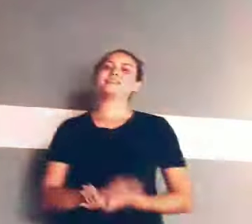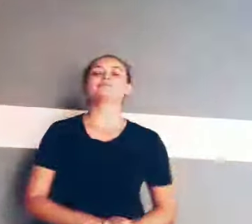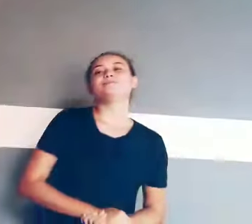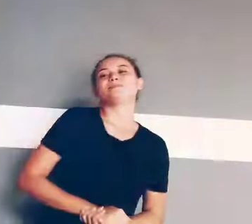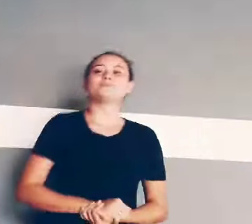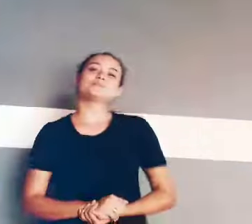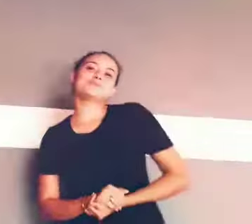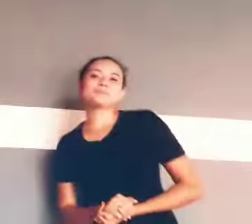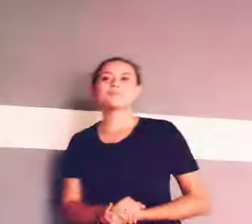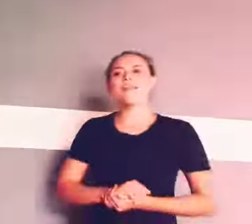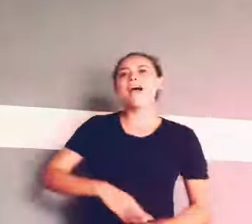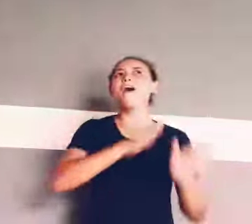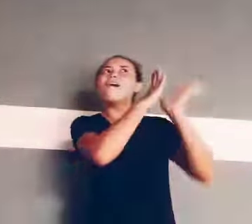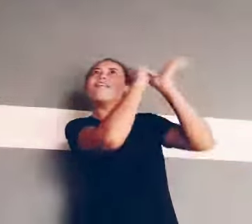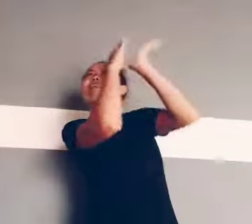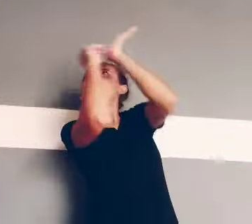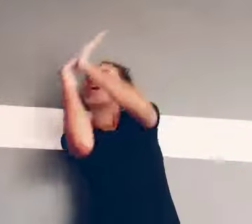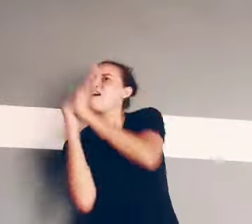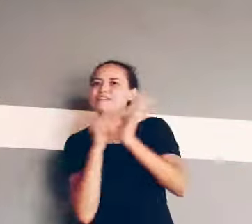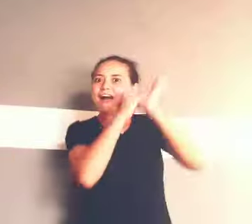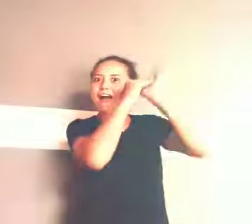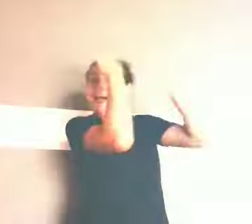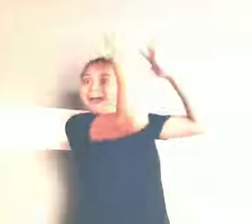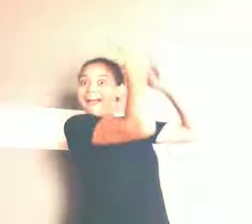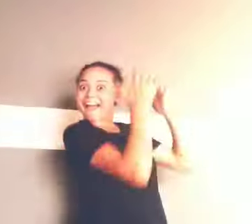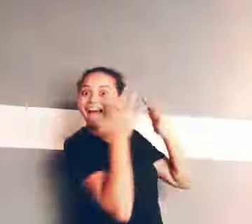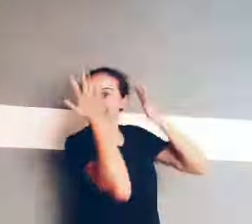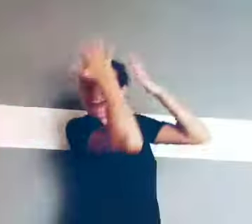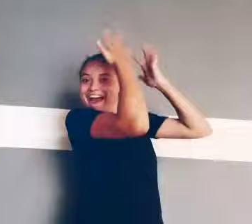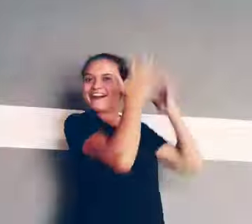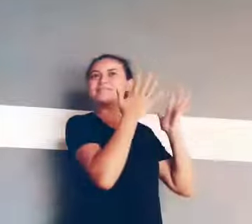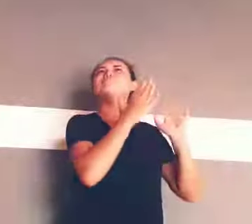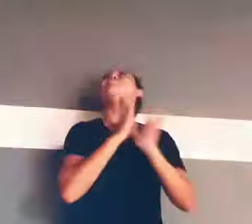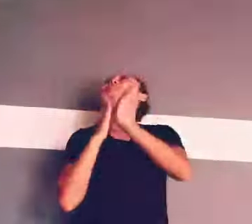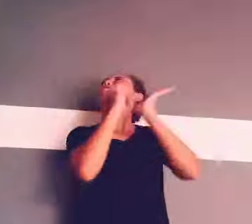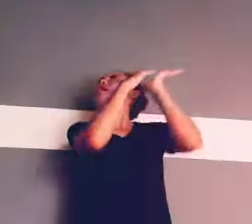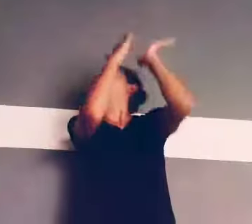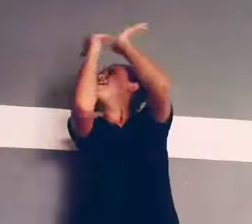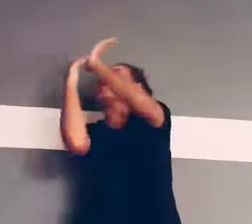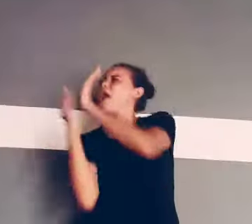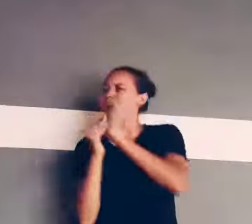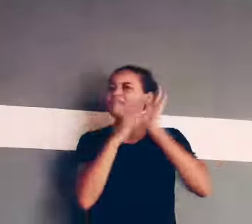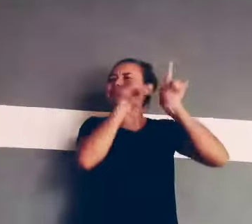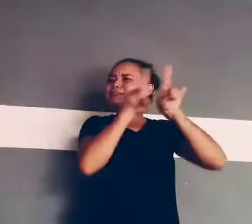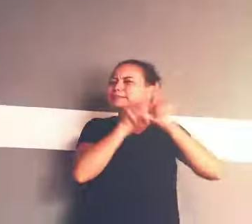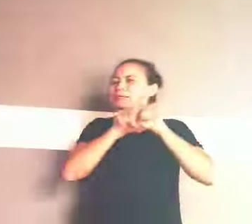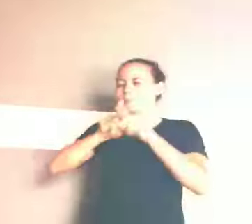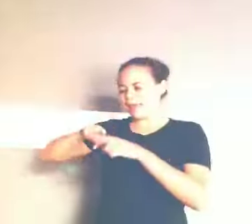Vou louvar a Cristo com minhas palmas Vou louvar a Cristo com meus pés